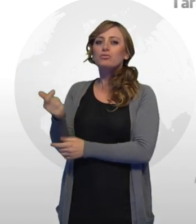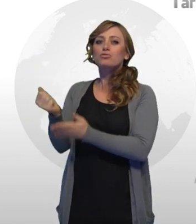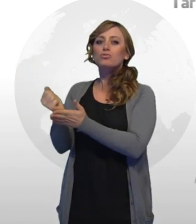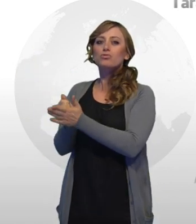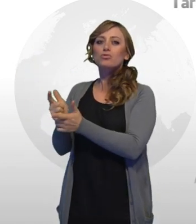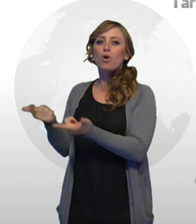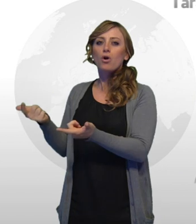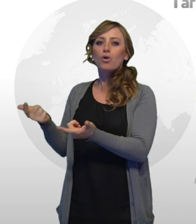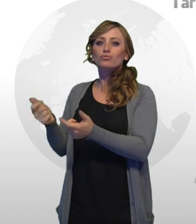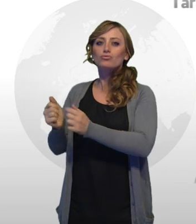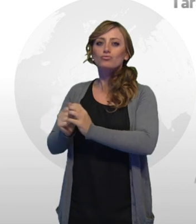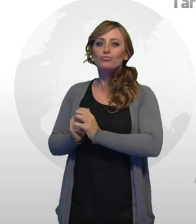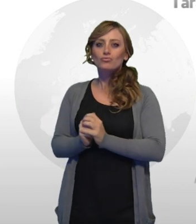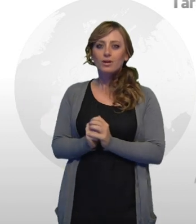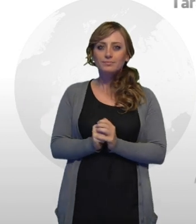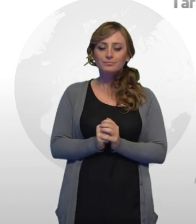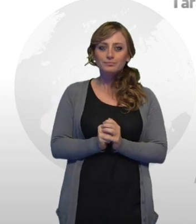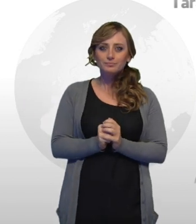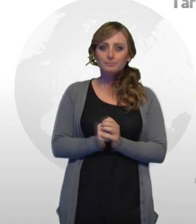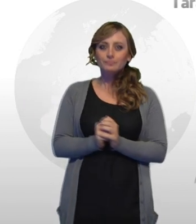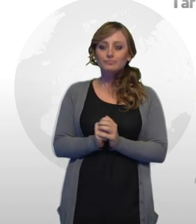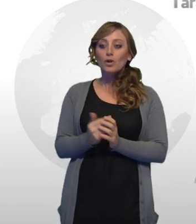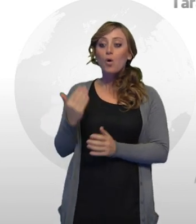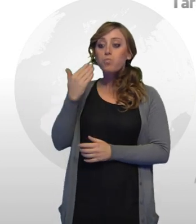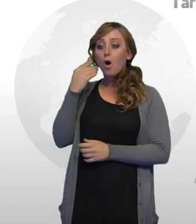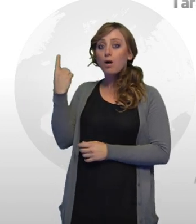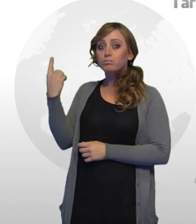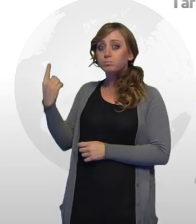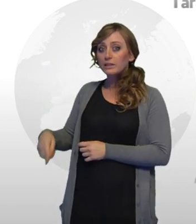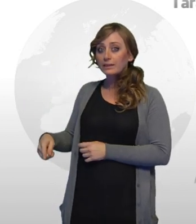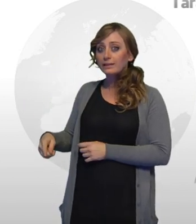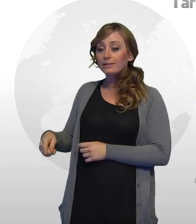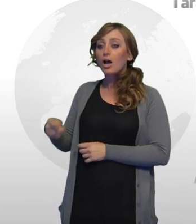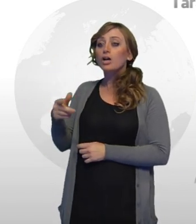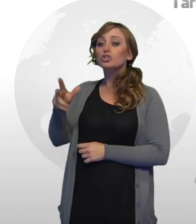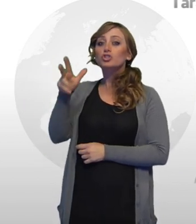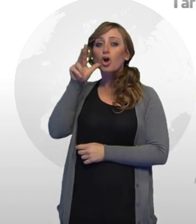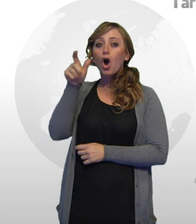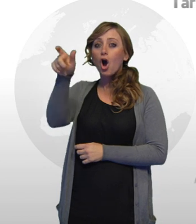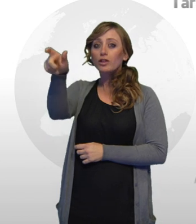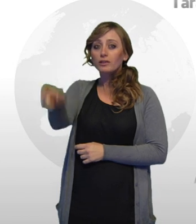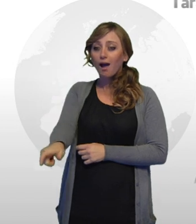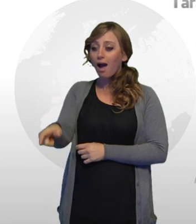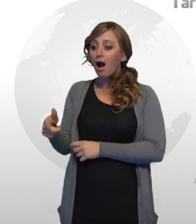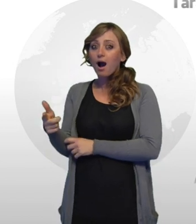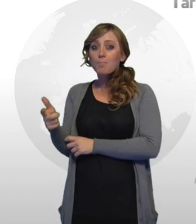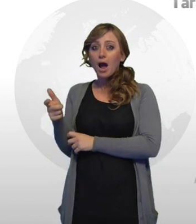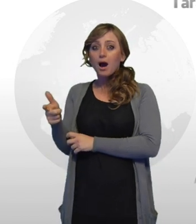porto e detenzione di pistola alterata clandestina. L'uomo ha sparato due colpi di